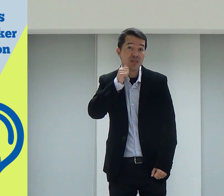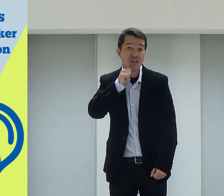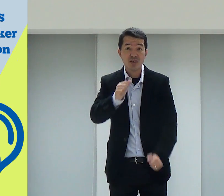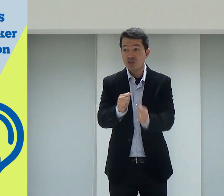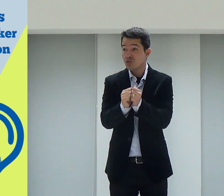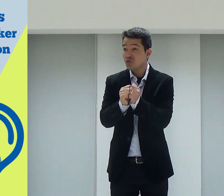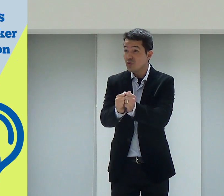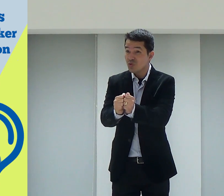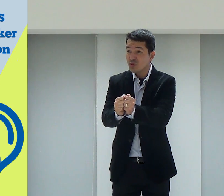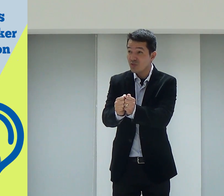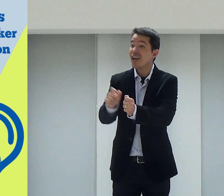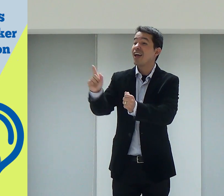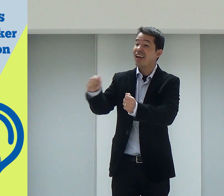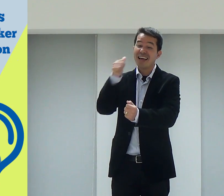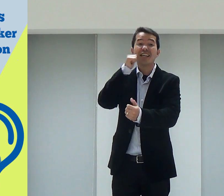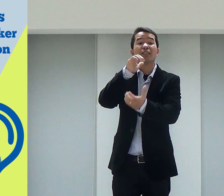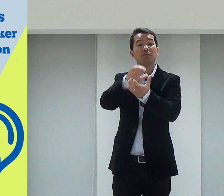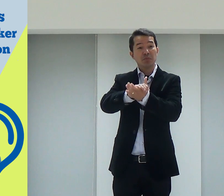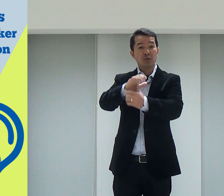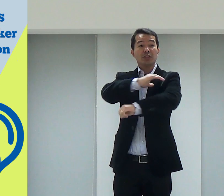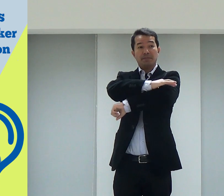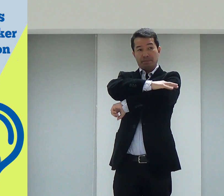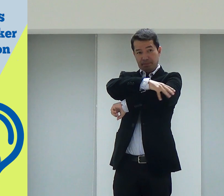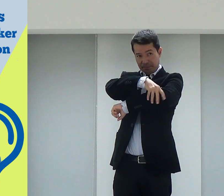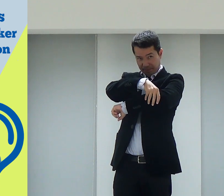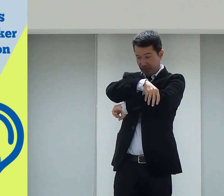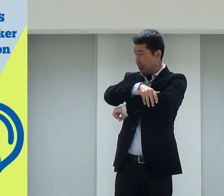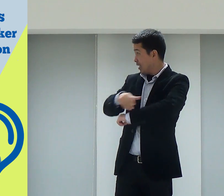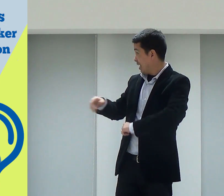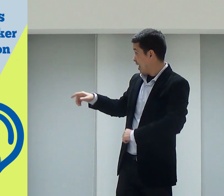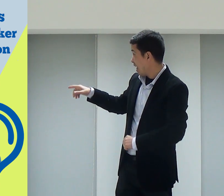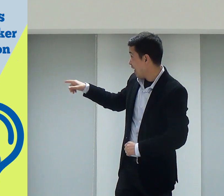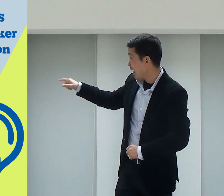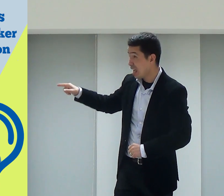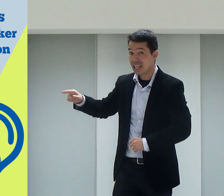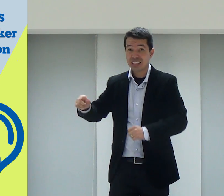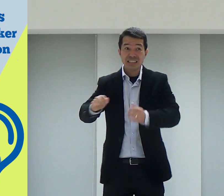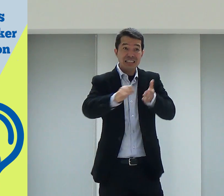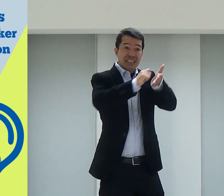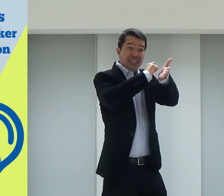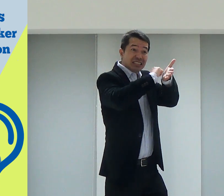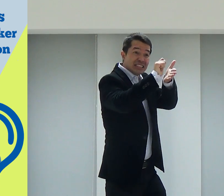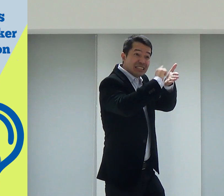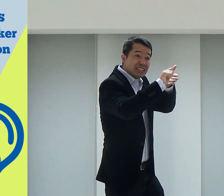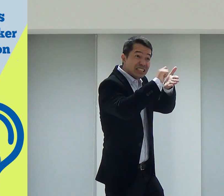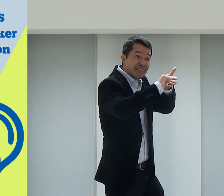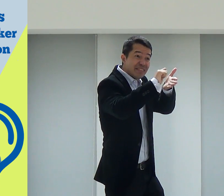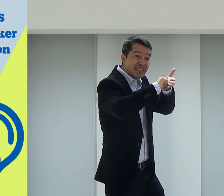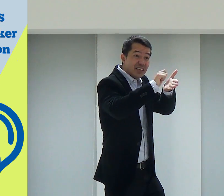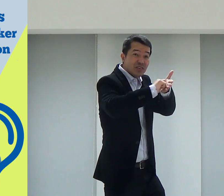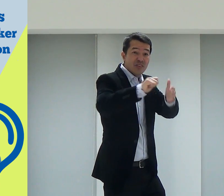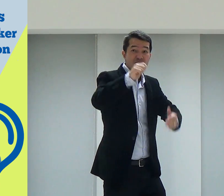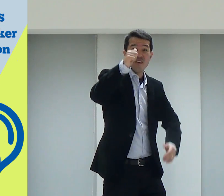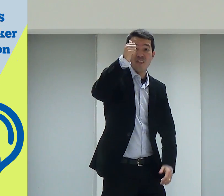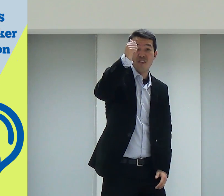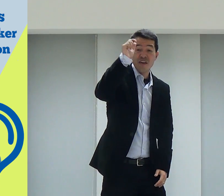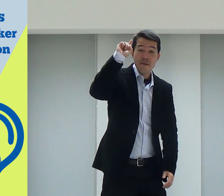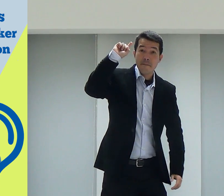essa outra mulher, as duas juntas, ela é a esposa dessa pessoa, e as duas começaram a